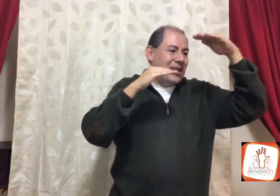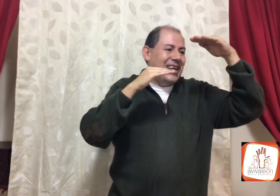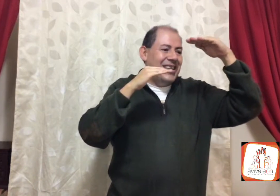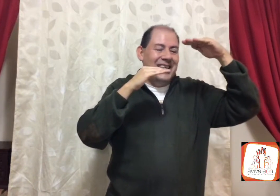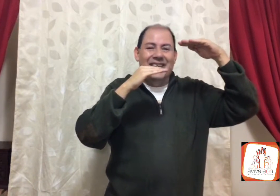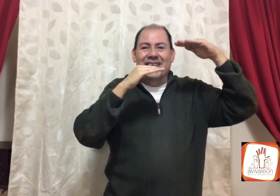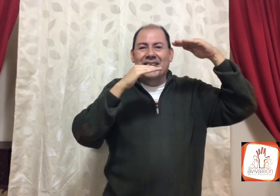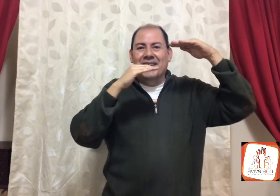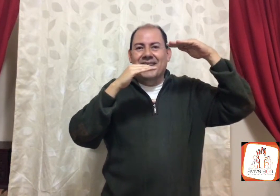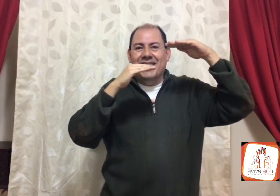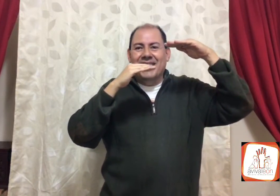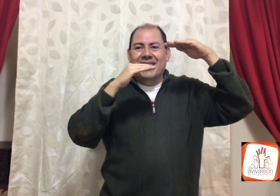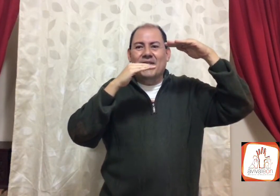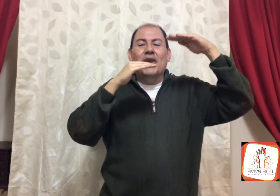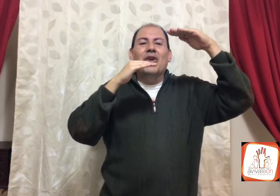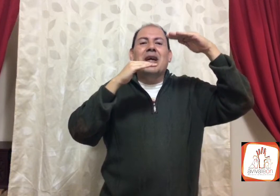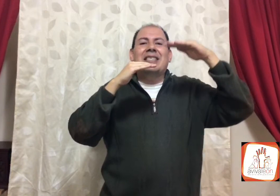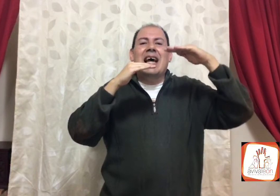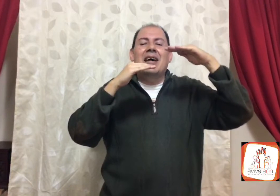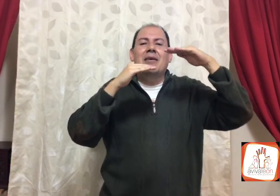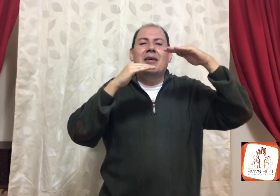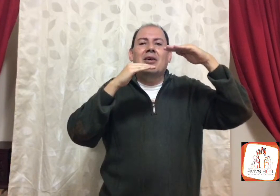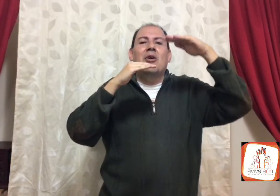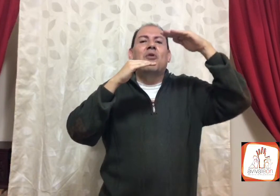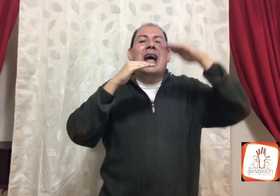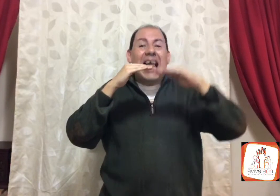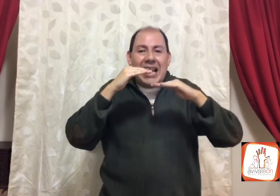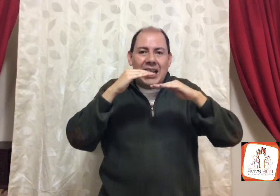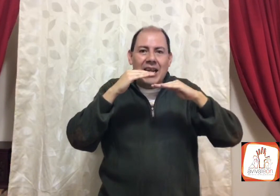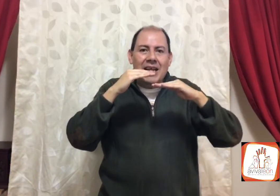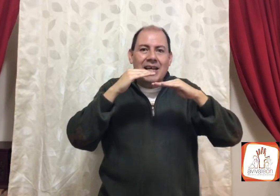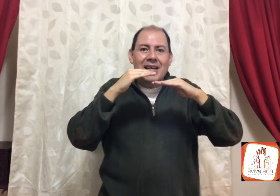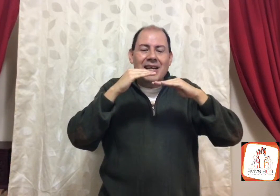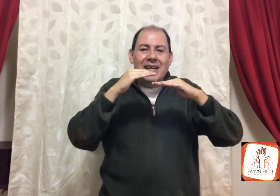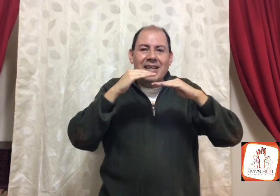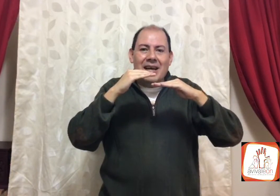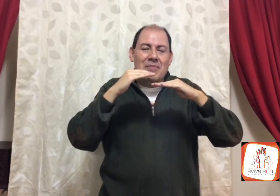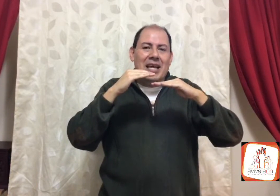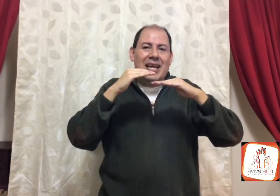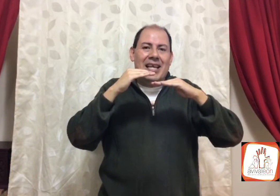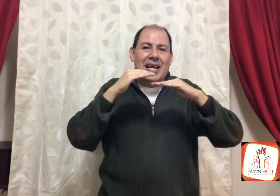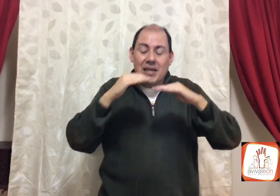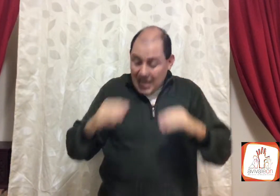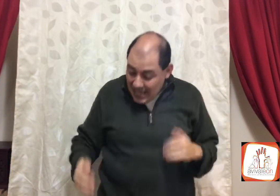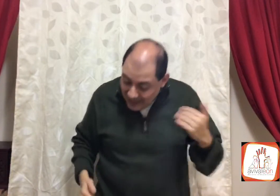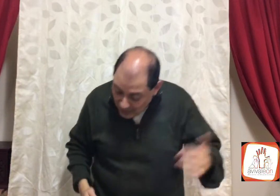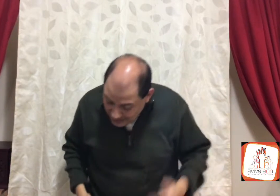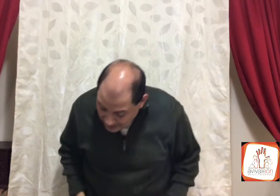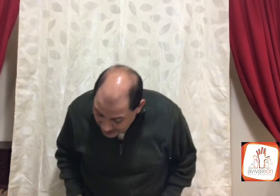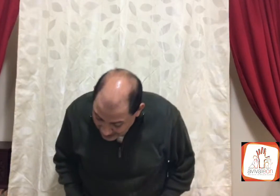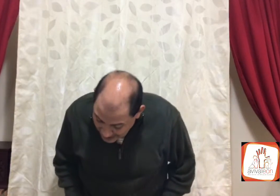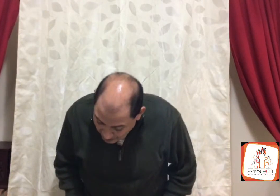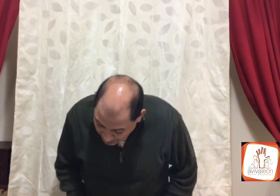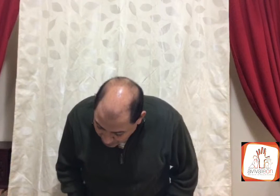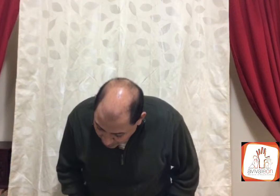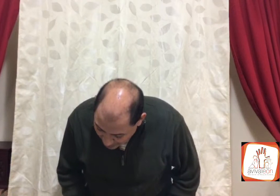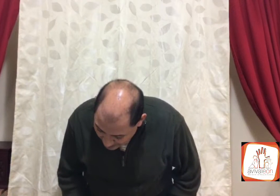autoridad, todo lo hacía, como él, también quería, y entonces viene el punto 9,